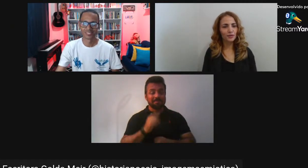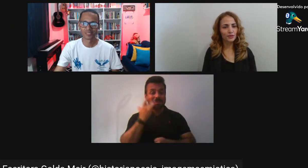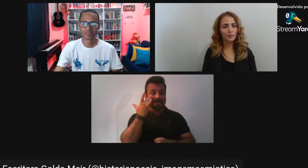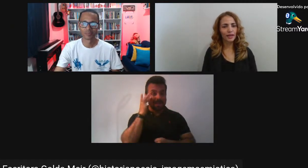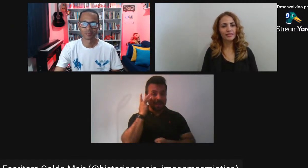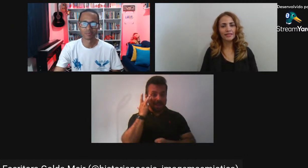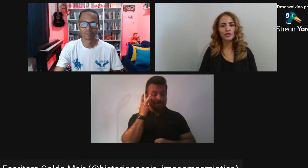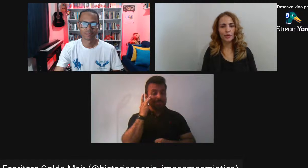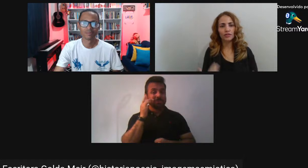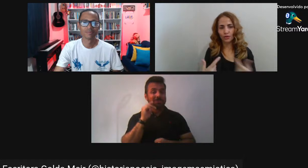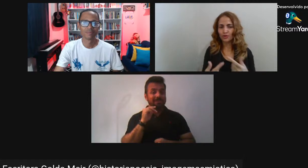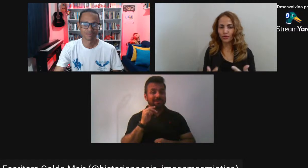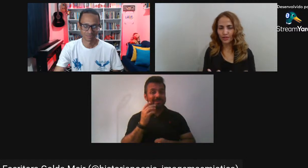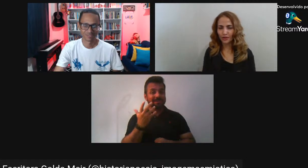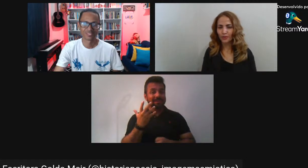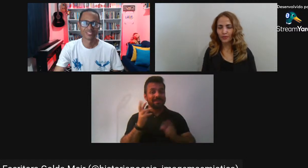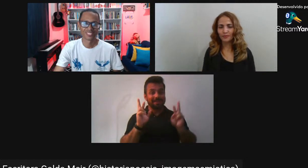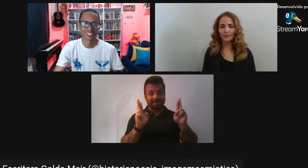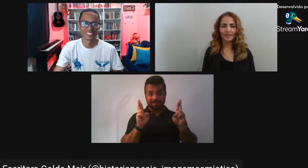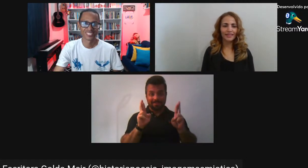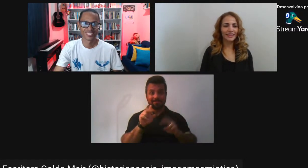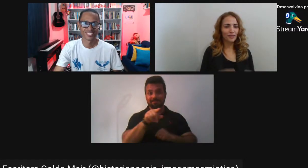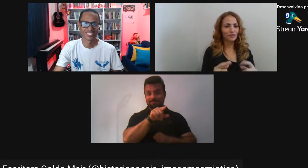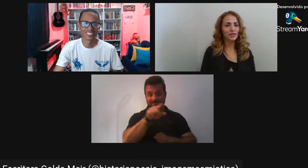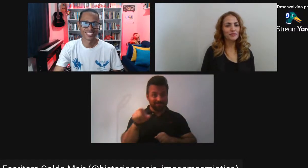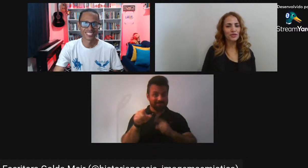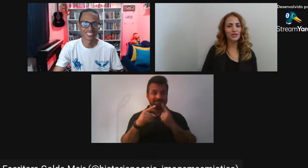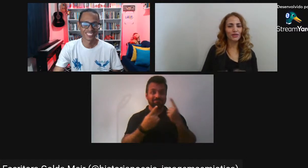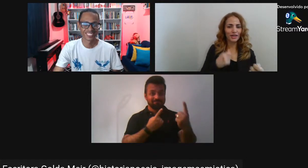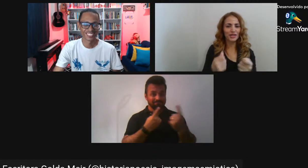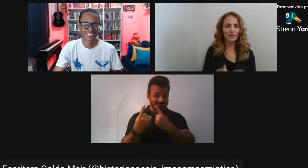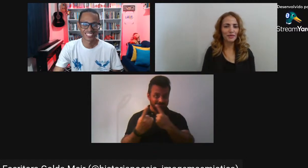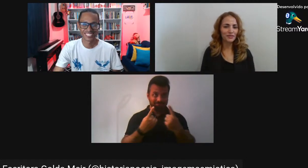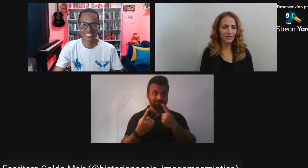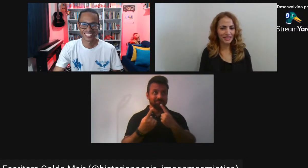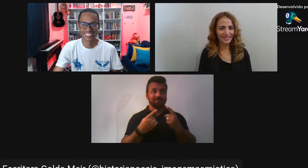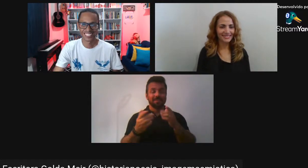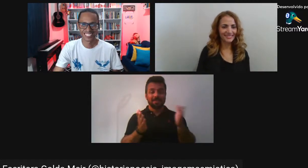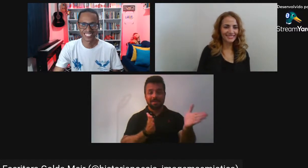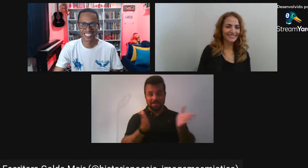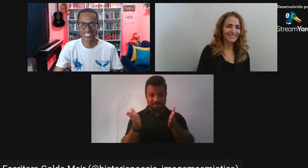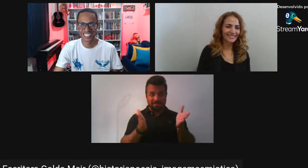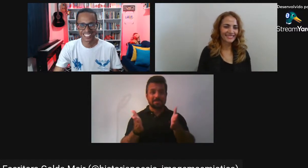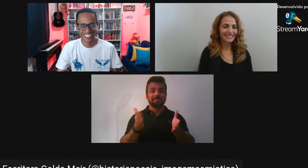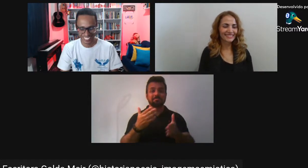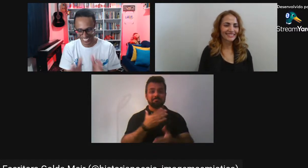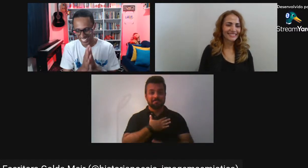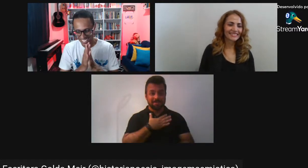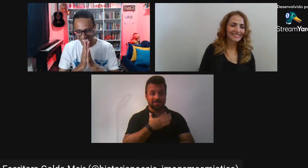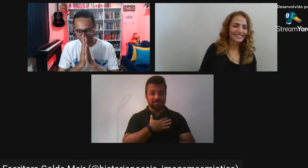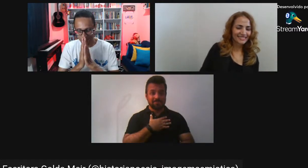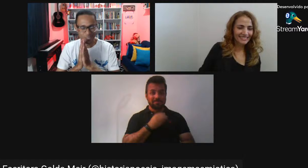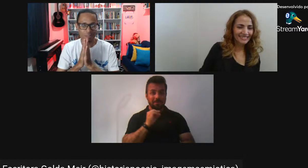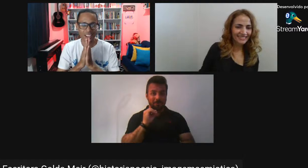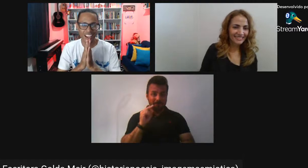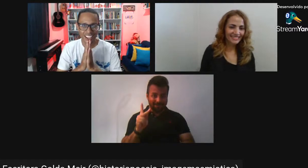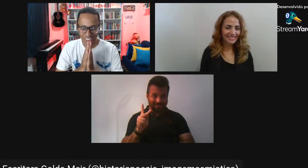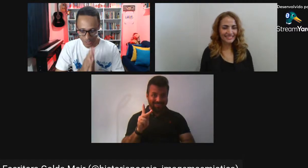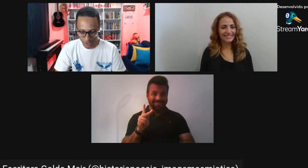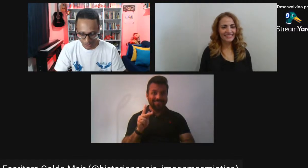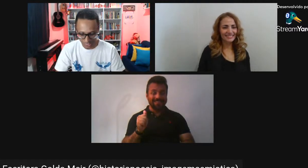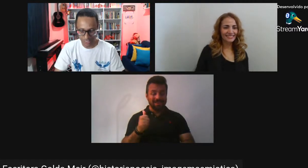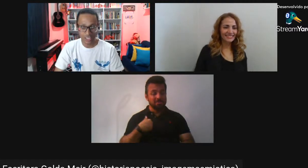dialogar Comigo também E espero ter condições Em algum Daqui a algum tempo De dialogar Diretamente com vocês Muito